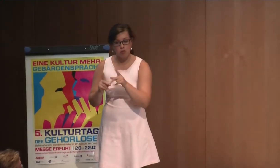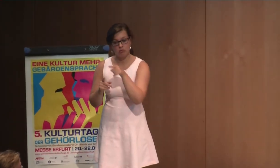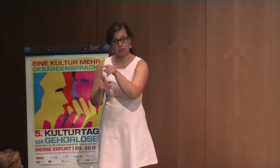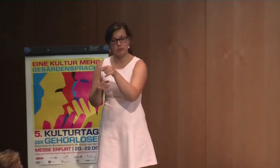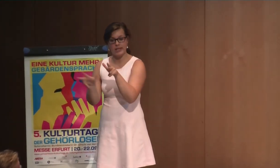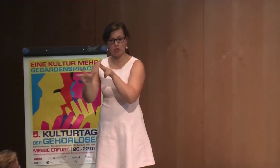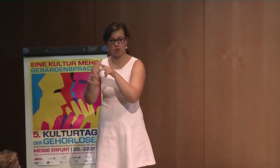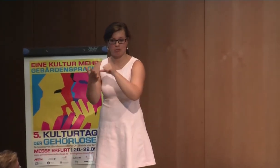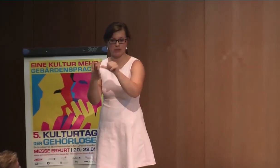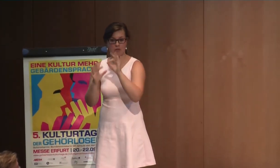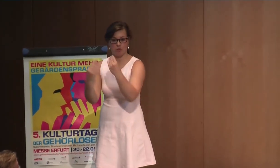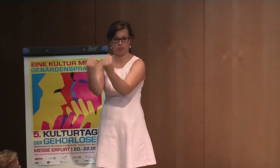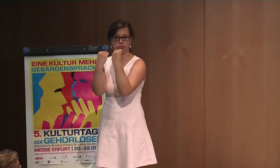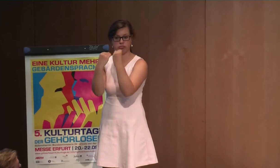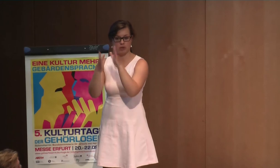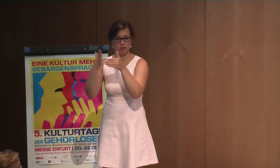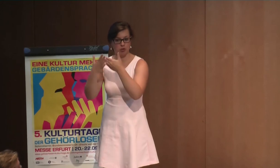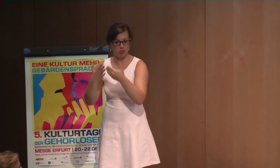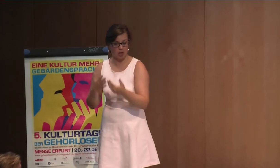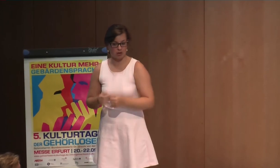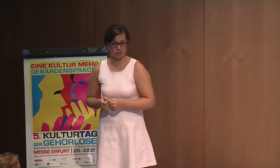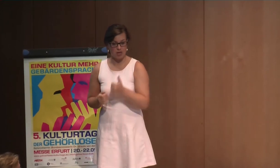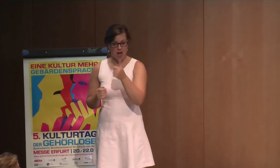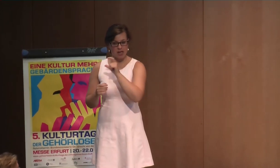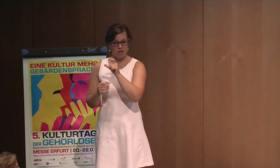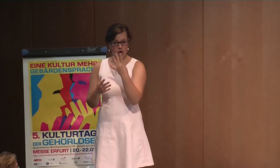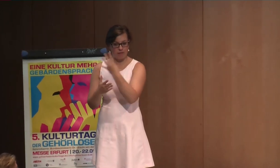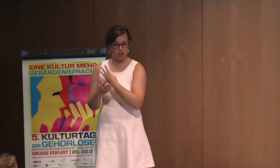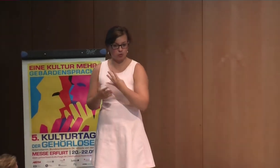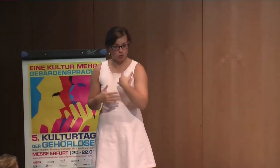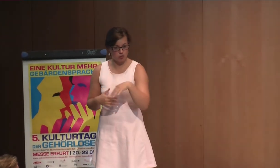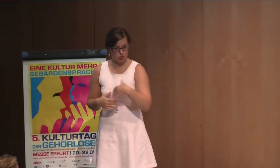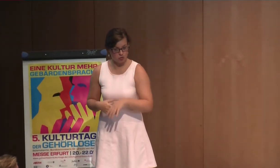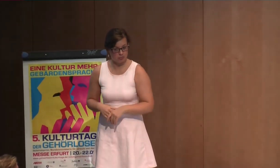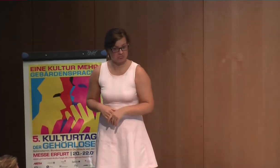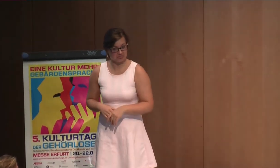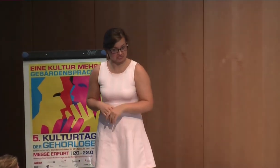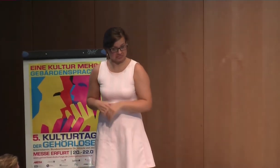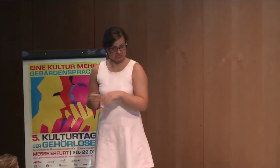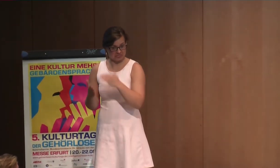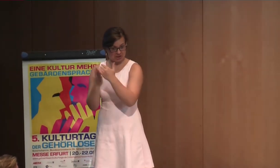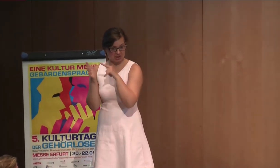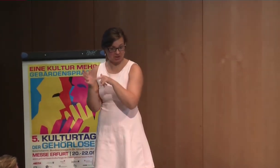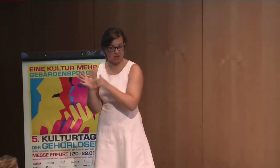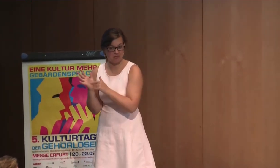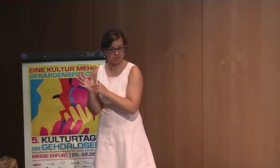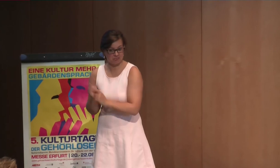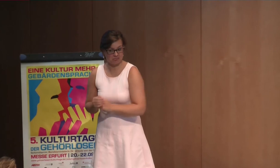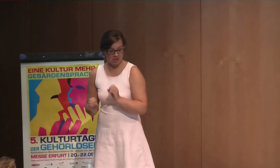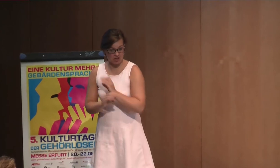keine Ahnung von Gebärdensprache, dann bezahlt die Regierung uns Gebärdensprachkurse. Also das sind jede Woche vier Stunden. Das ist eine ganz gute